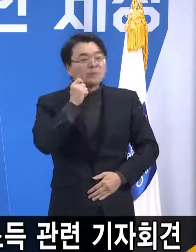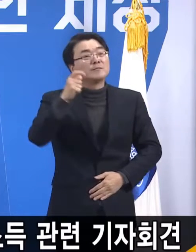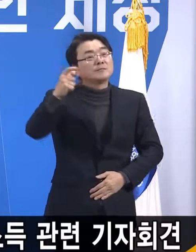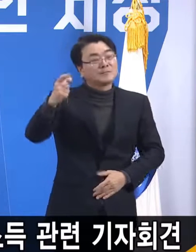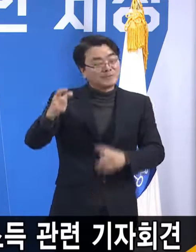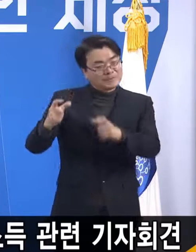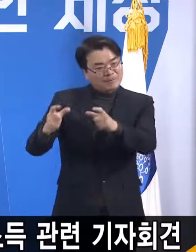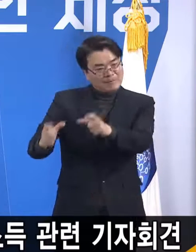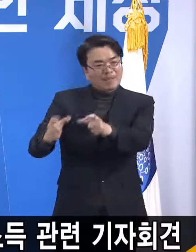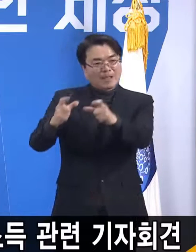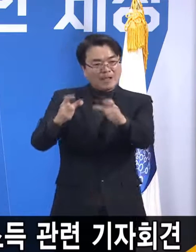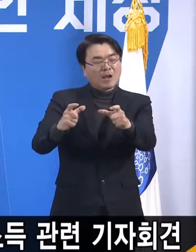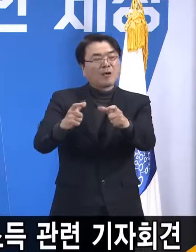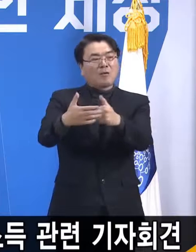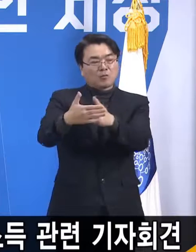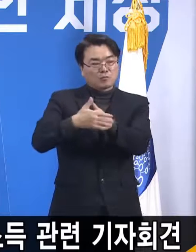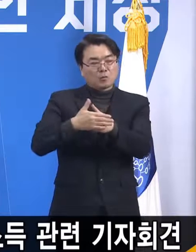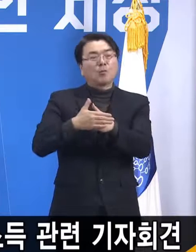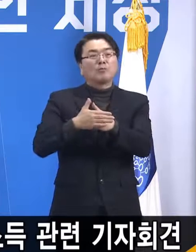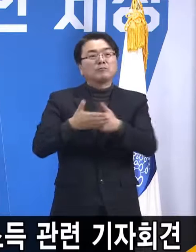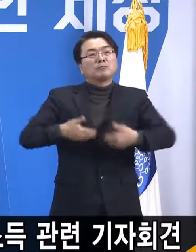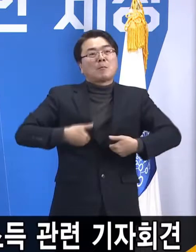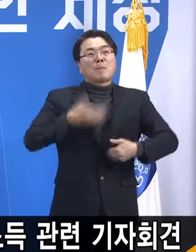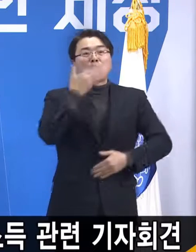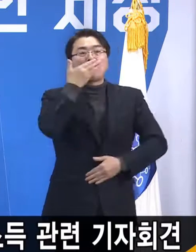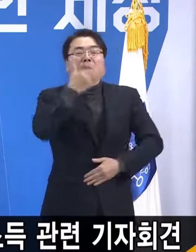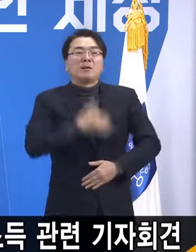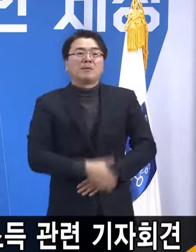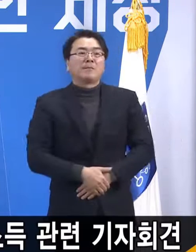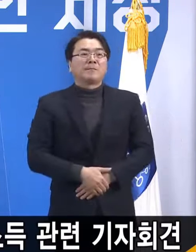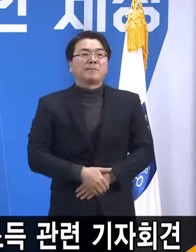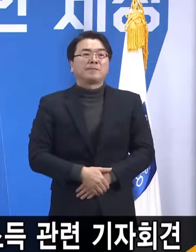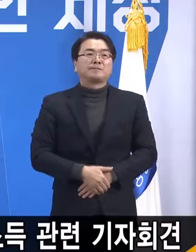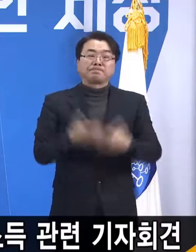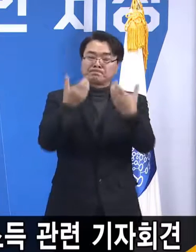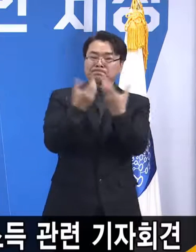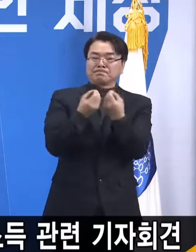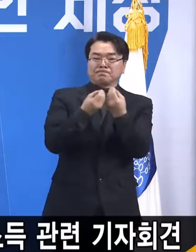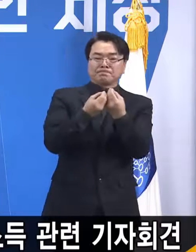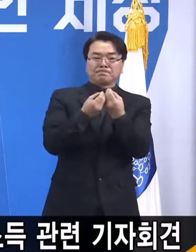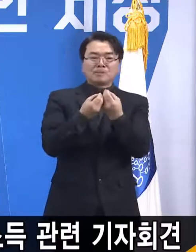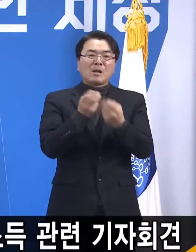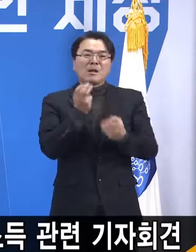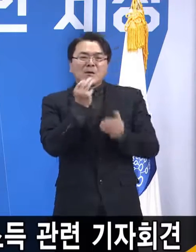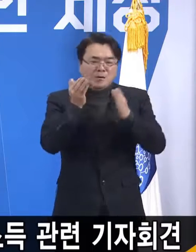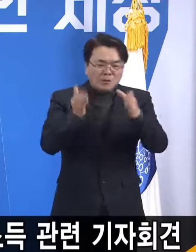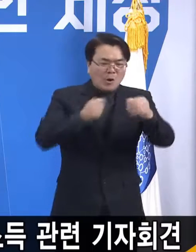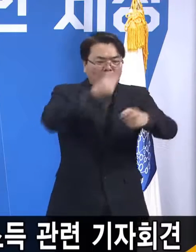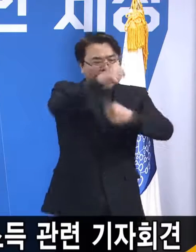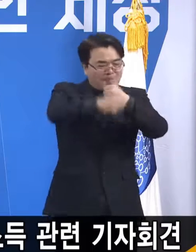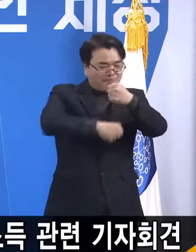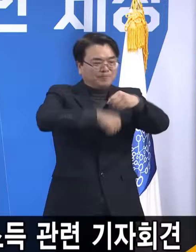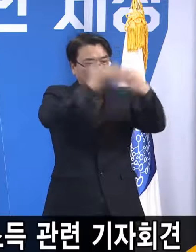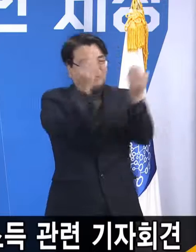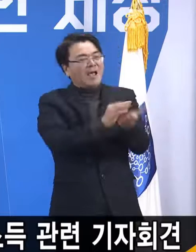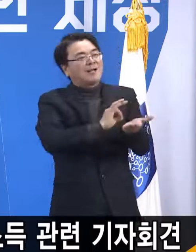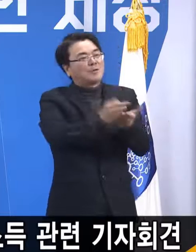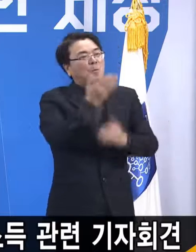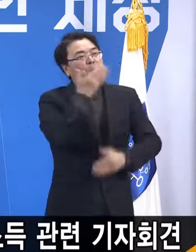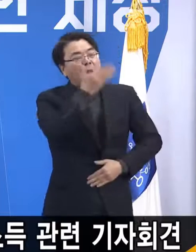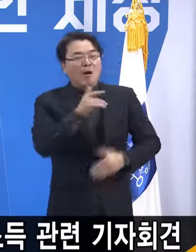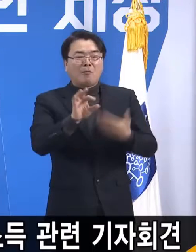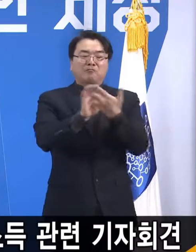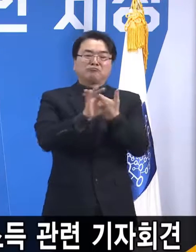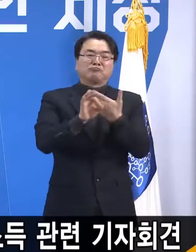도움을 받을 수가 있습니다. 만약에 경기도 안에서 아무 데나 다 쓸 수 있게 하면 성남이라든지